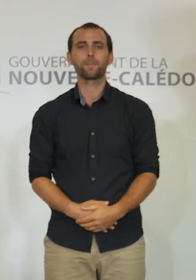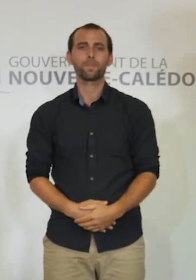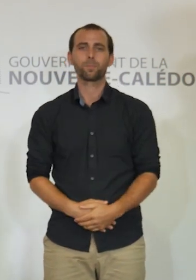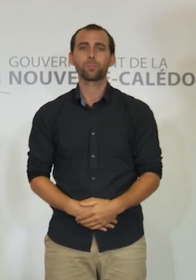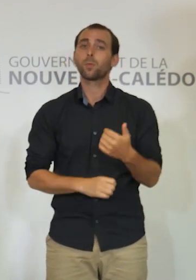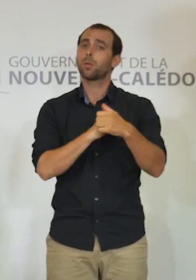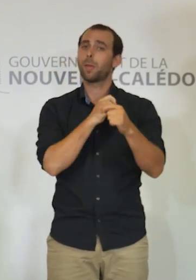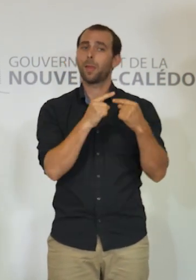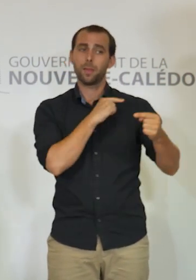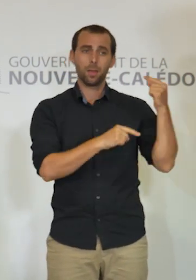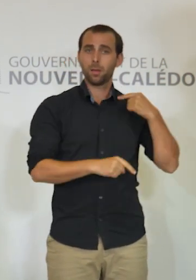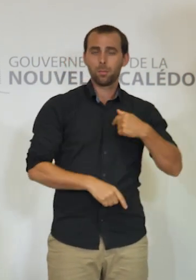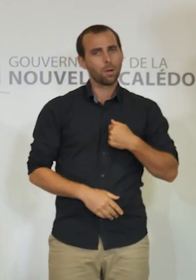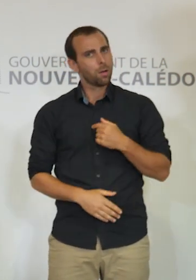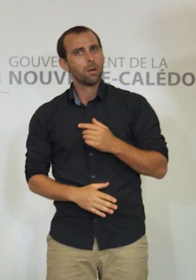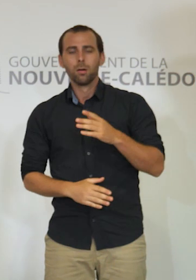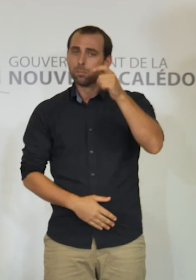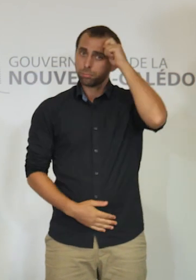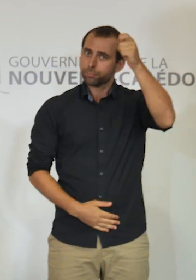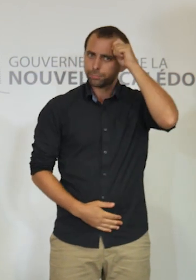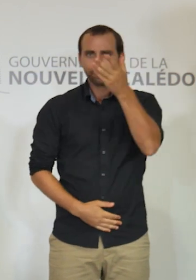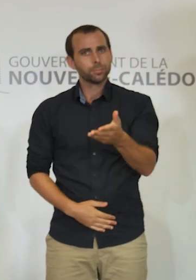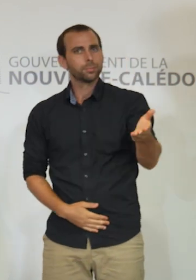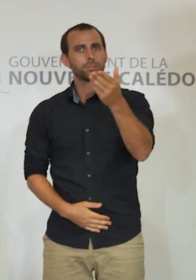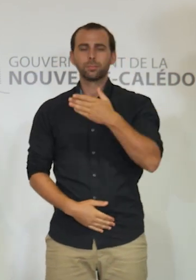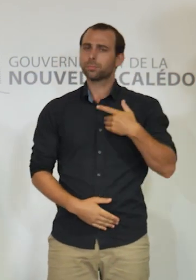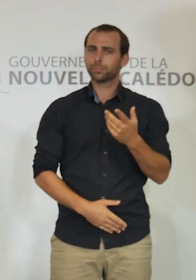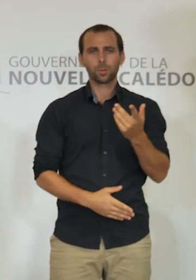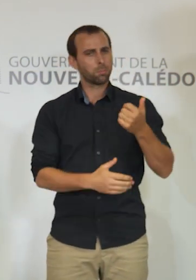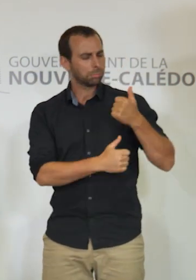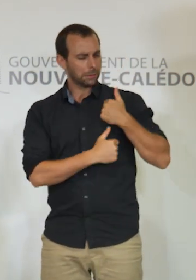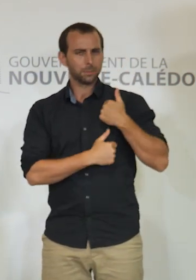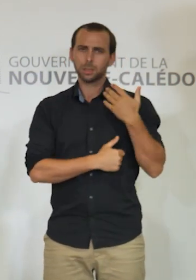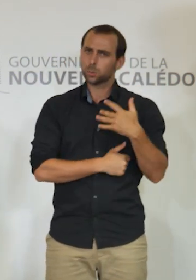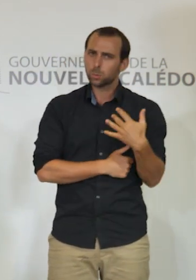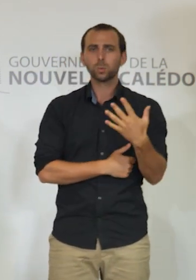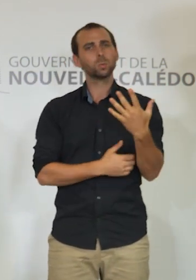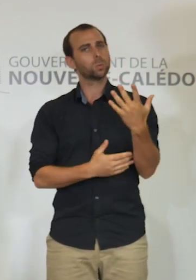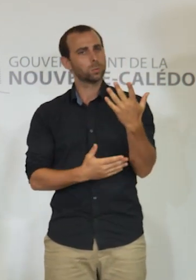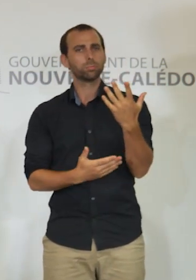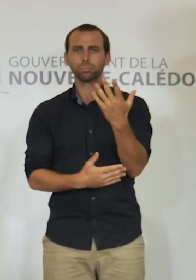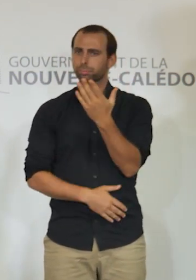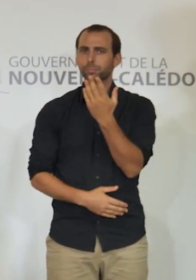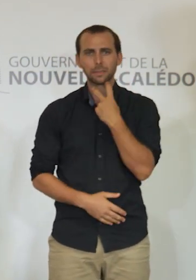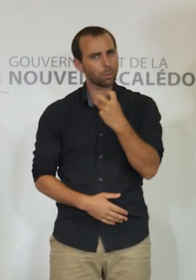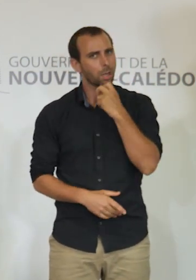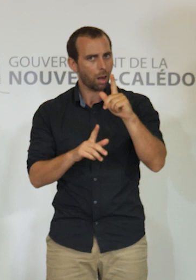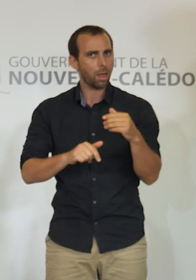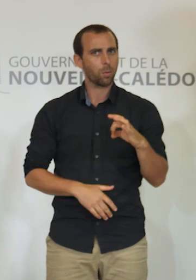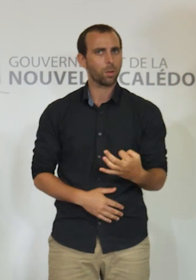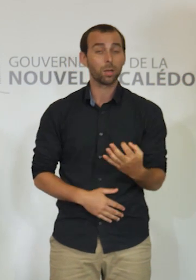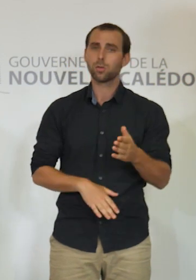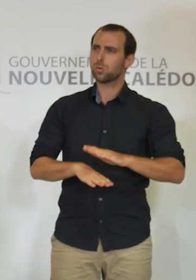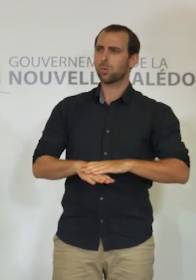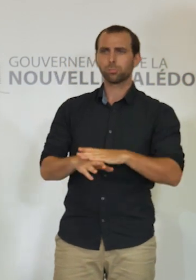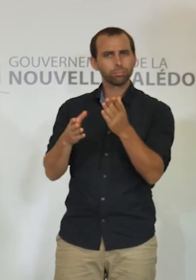civisme et la discipline de l'immense majorité d'entre vous. Cependant, certains comportements, notamment des rassemblements sur la